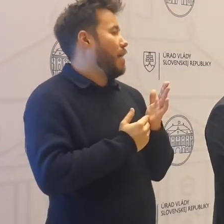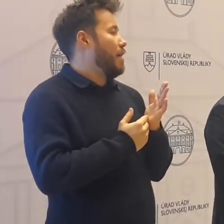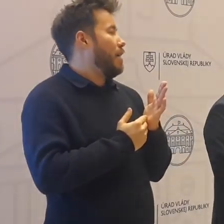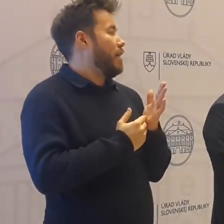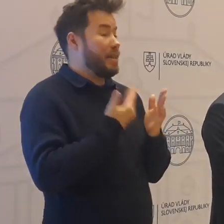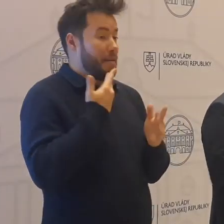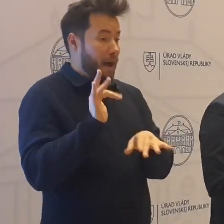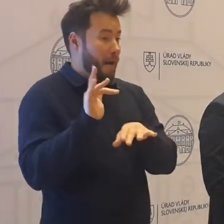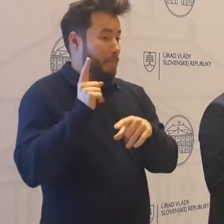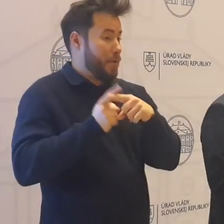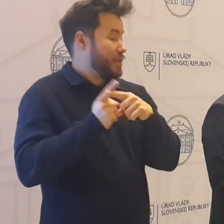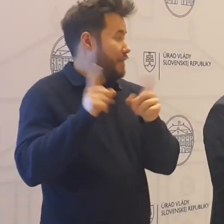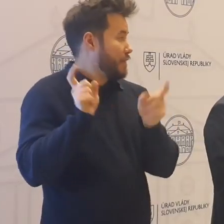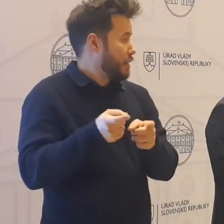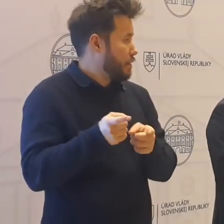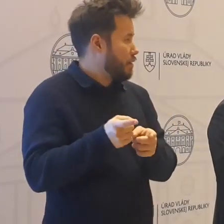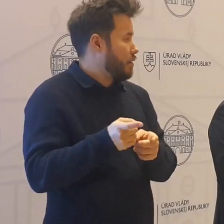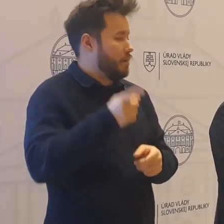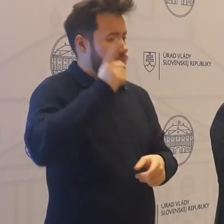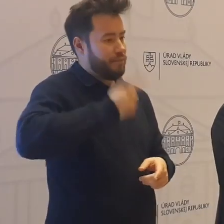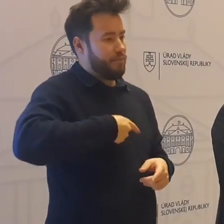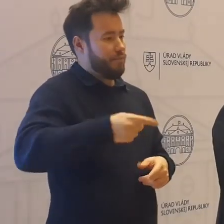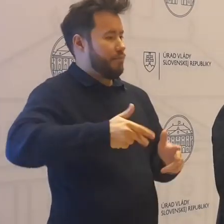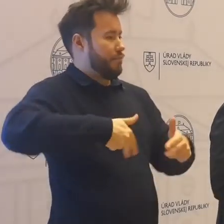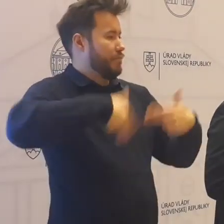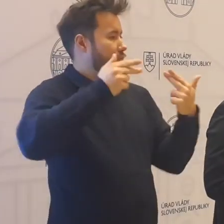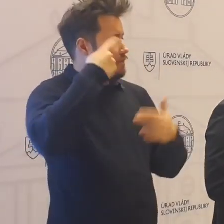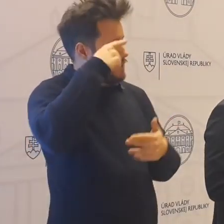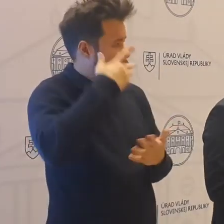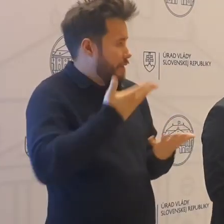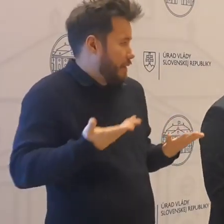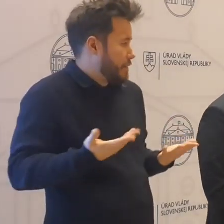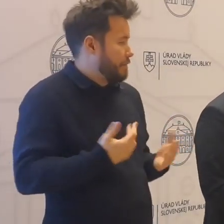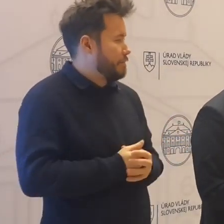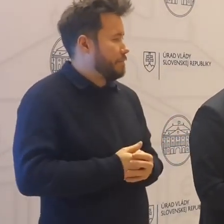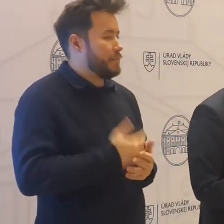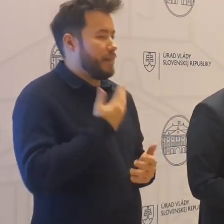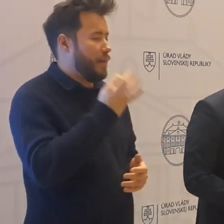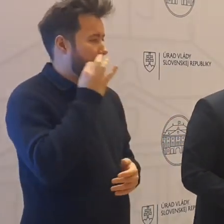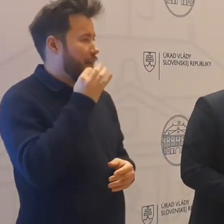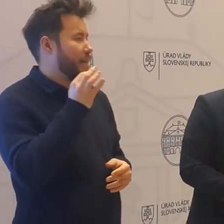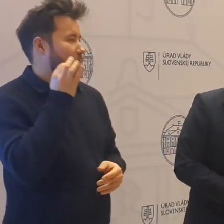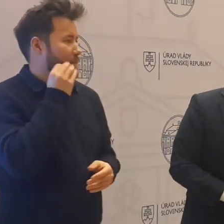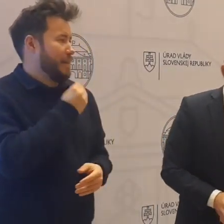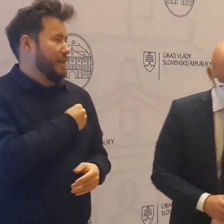pozitívni, musia ísť na dištančné vzdelávanie. Ďakujem veľmi pekne. Príjemný deň prajem.